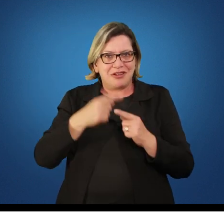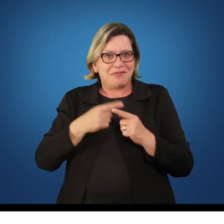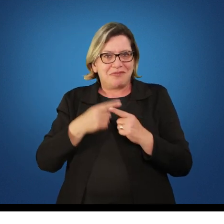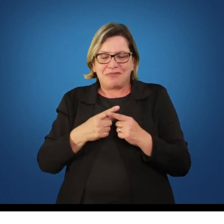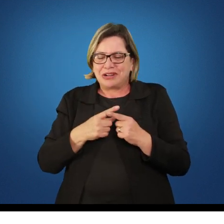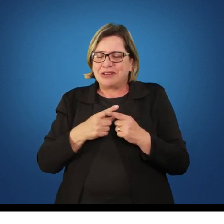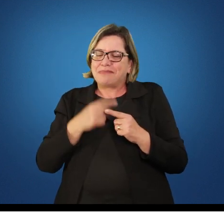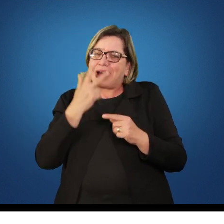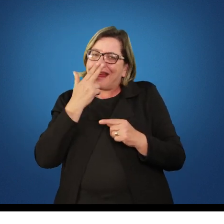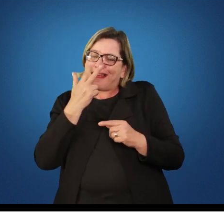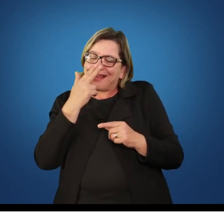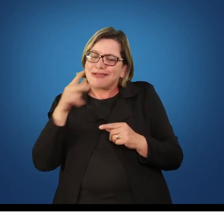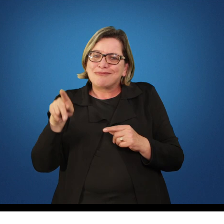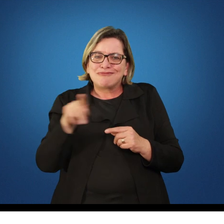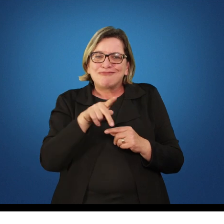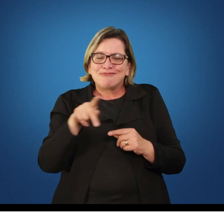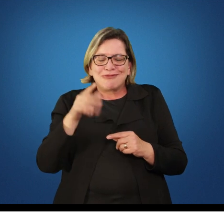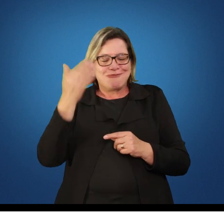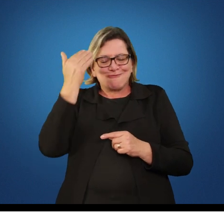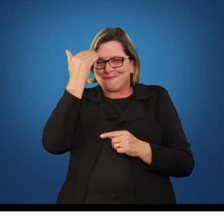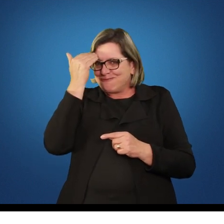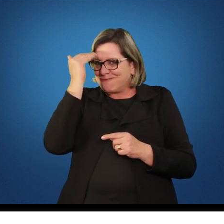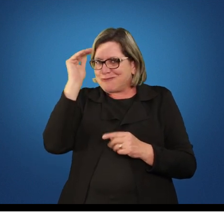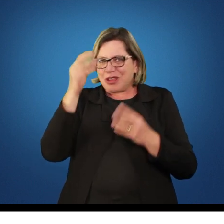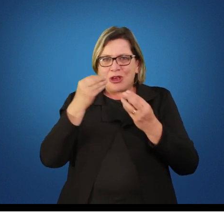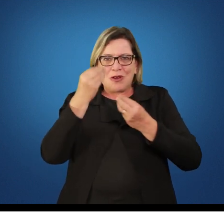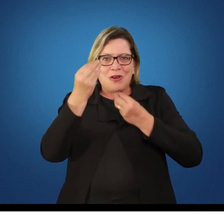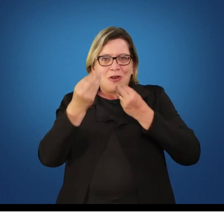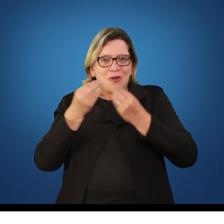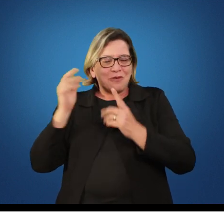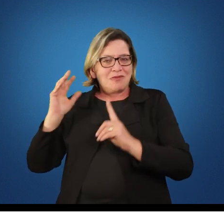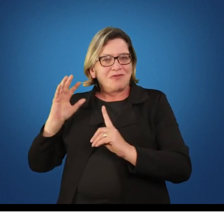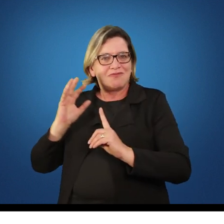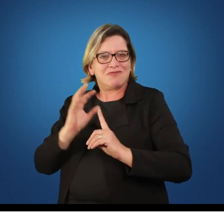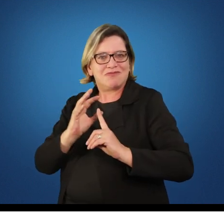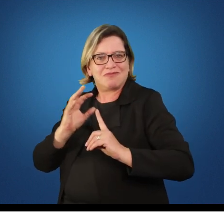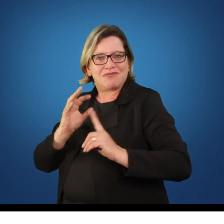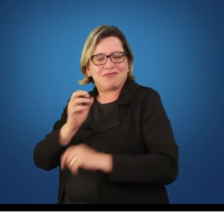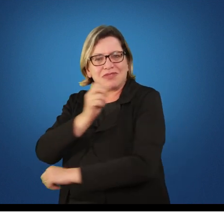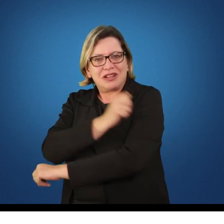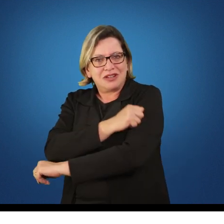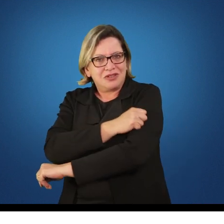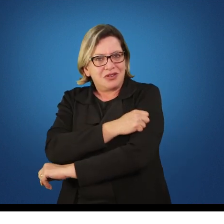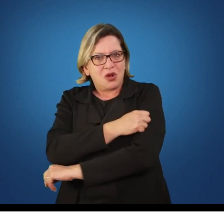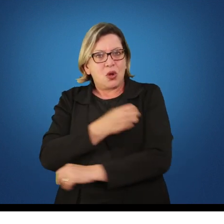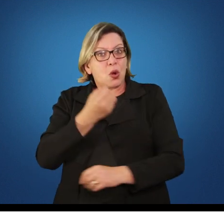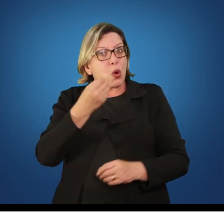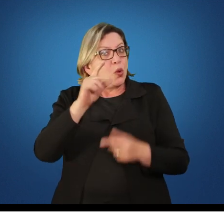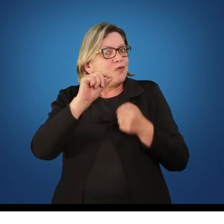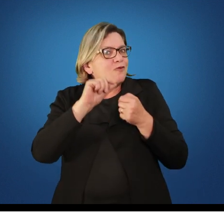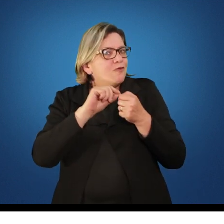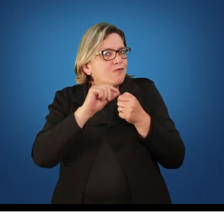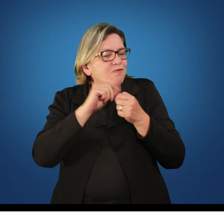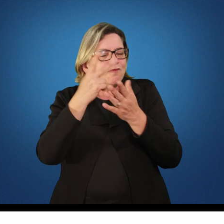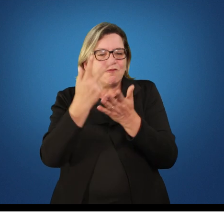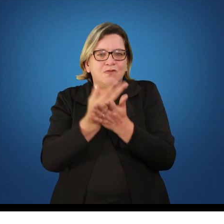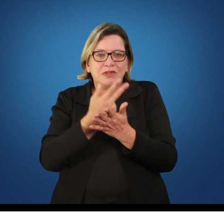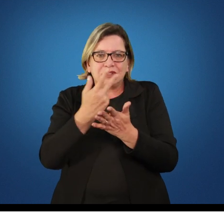criança para a prática esportiva. Ou chamou indevidamente, sem ater-se nas condições